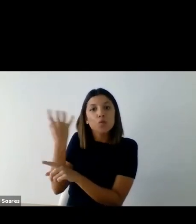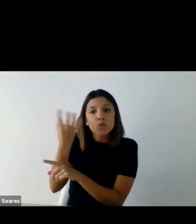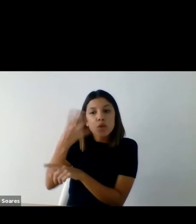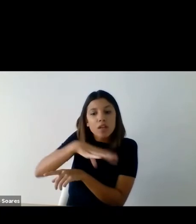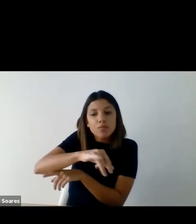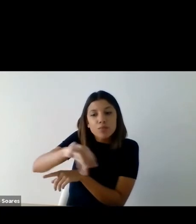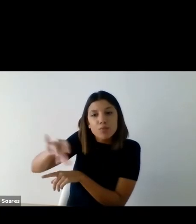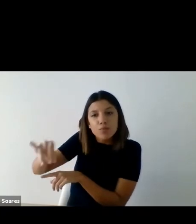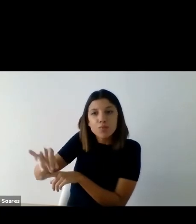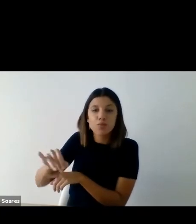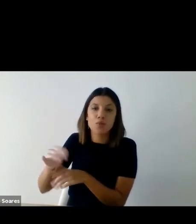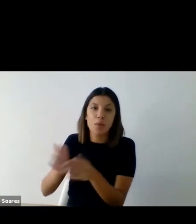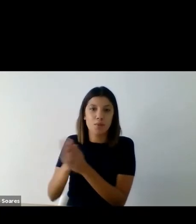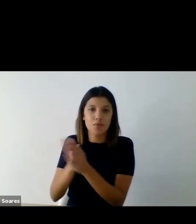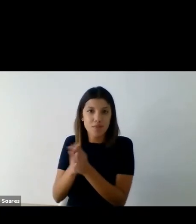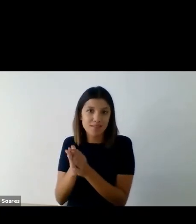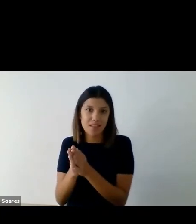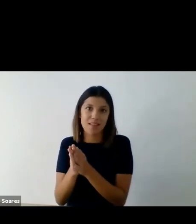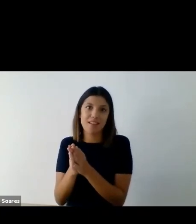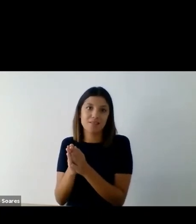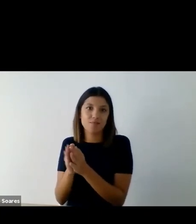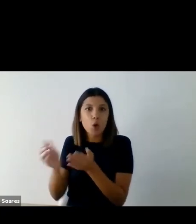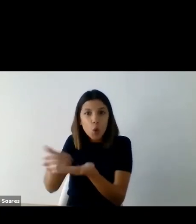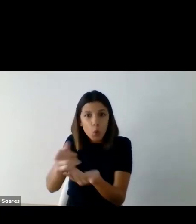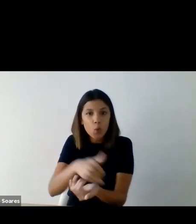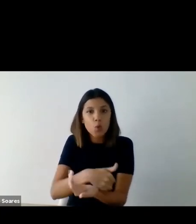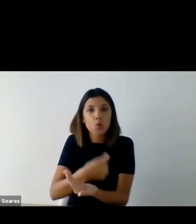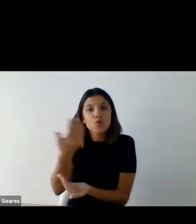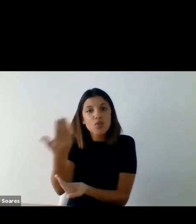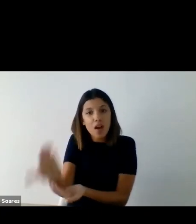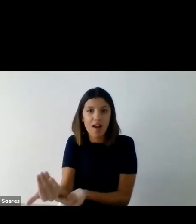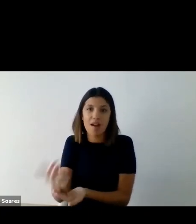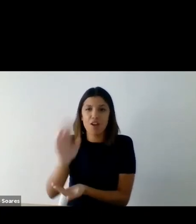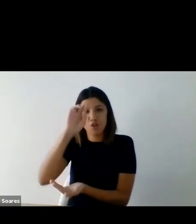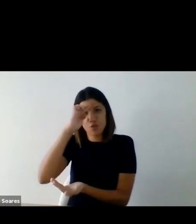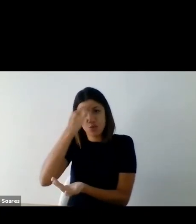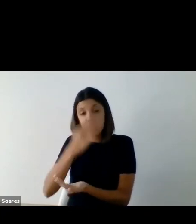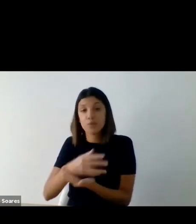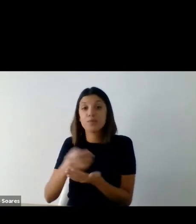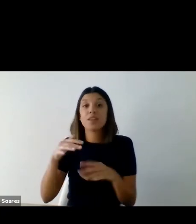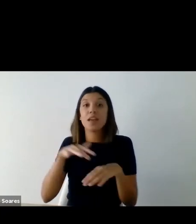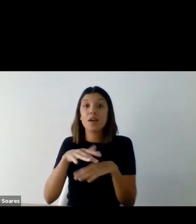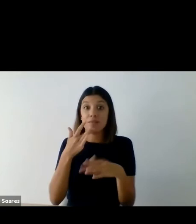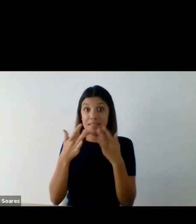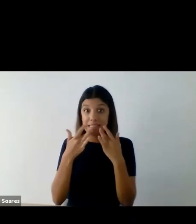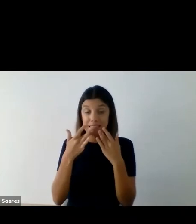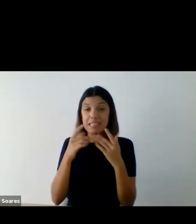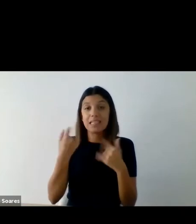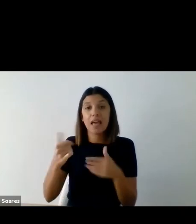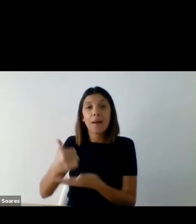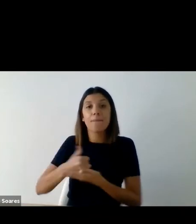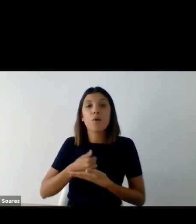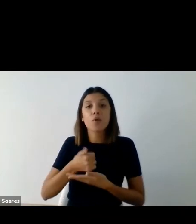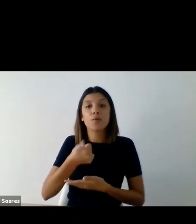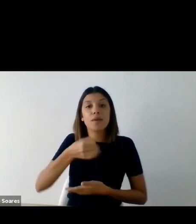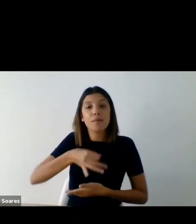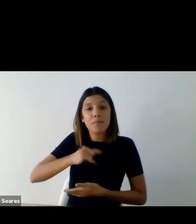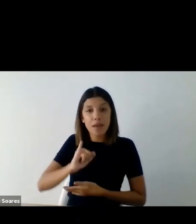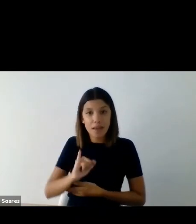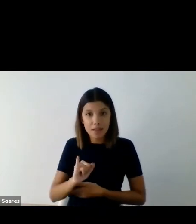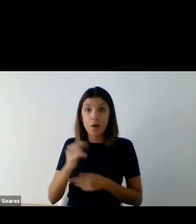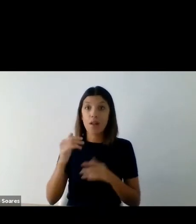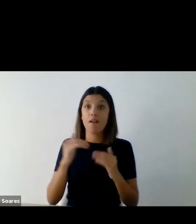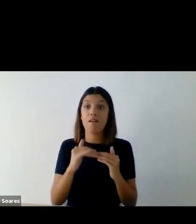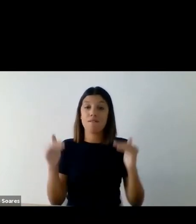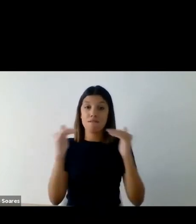otimização dos esforços. A rede tem o apoio do BPI Fundação à Caixa e, nesta fase de arranque,